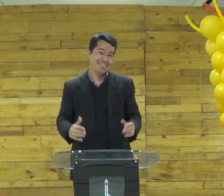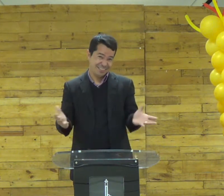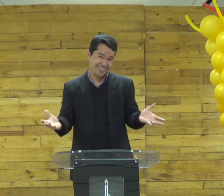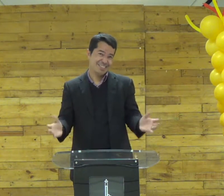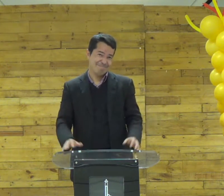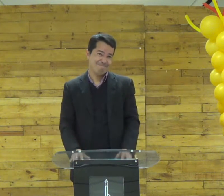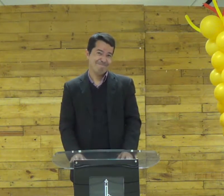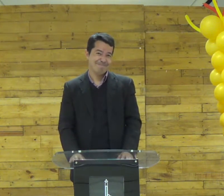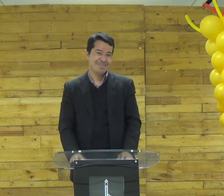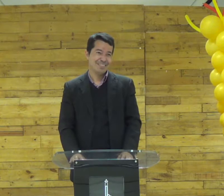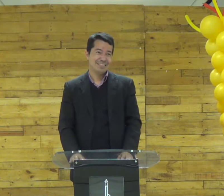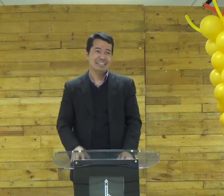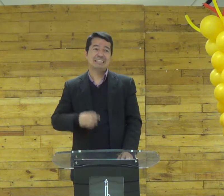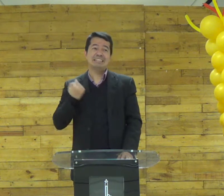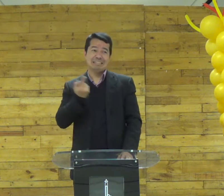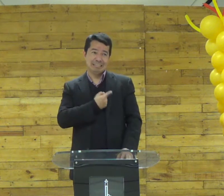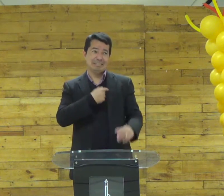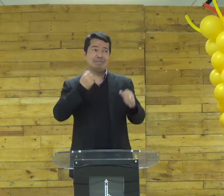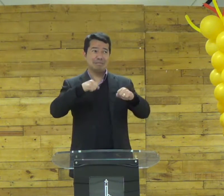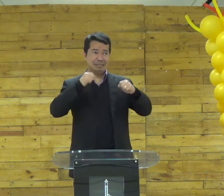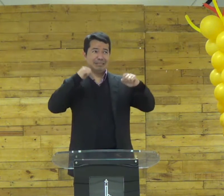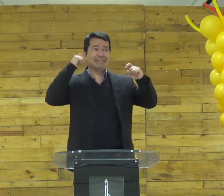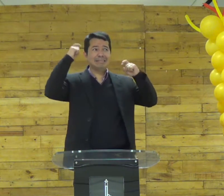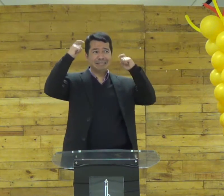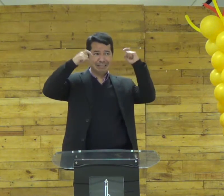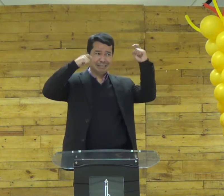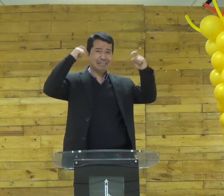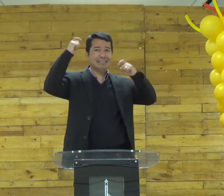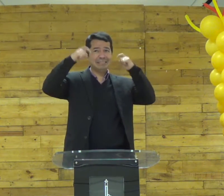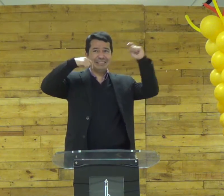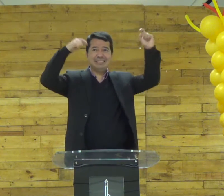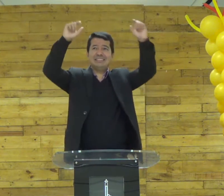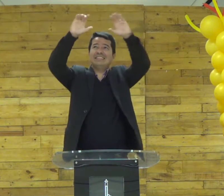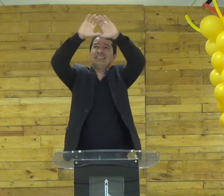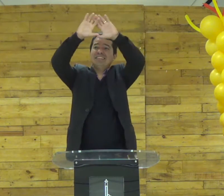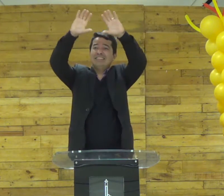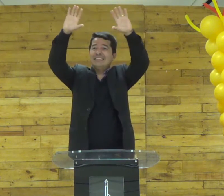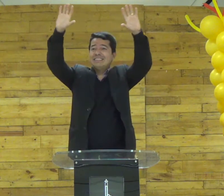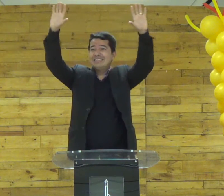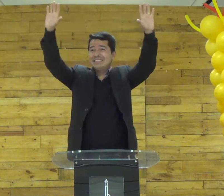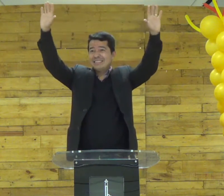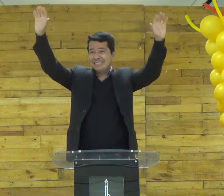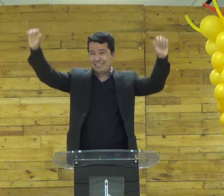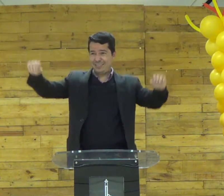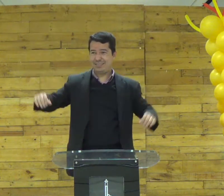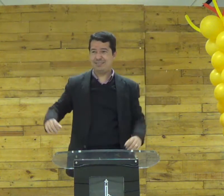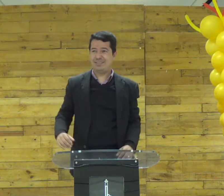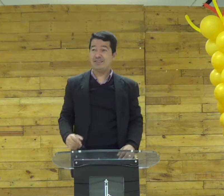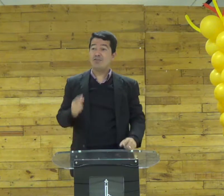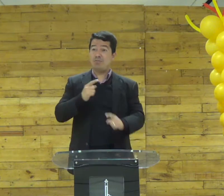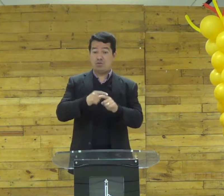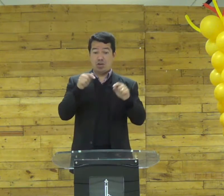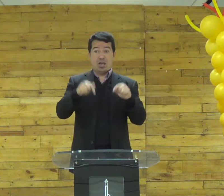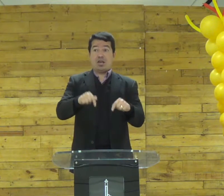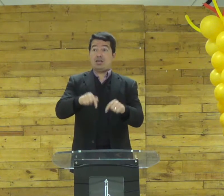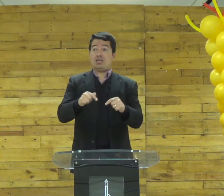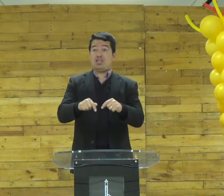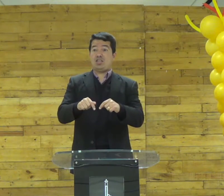quer chamar atenção um pouquinho nós precisamos nos preocupar sim mas com coisas do céu porque